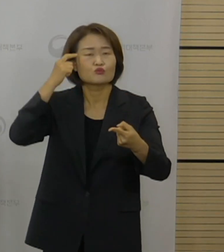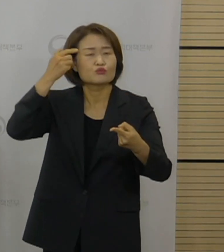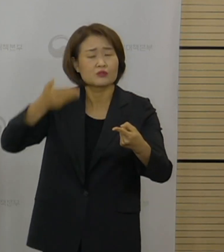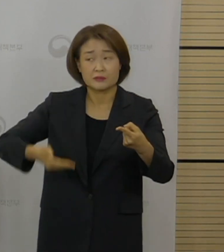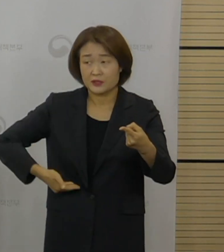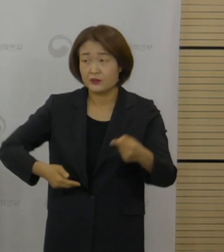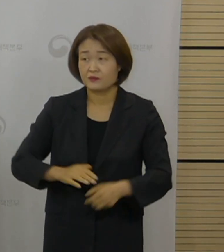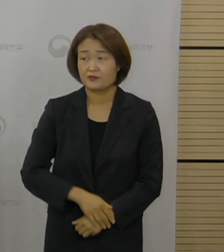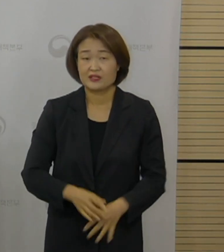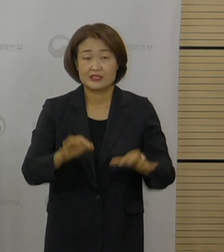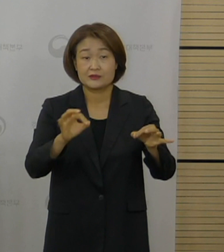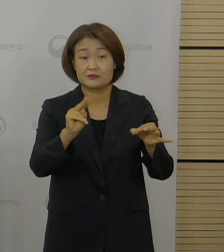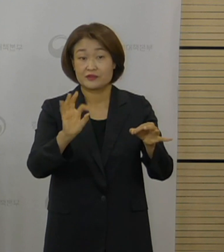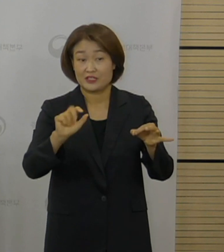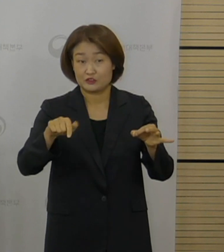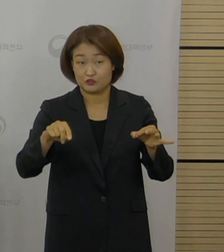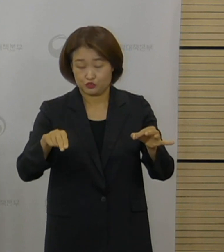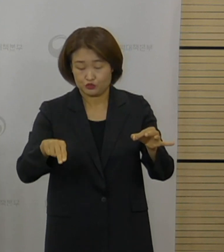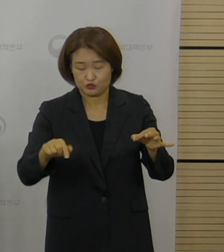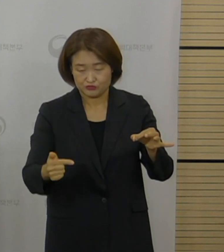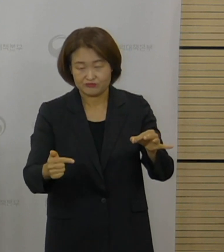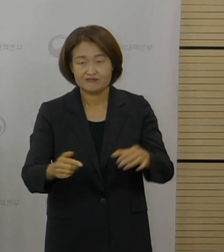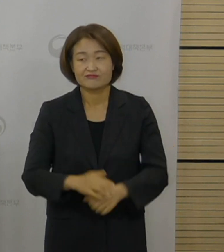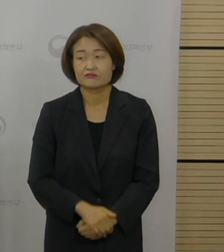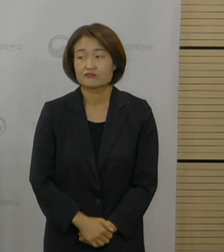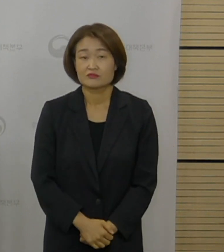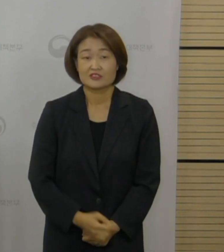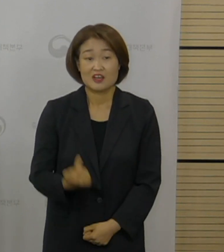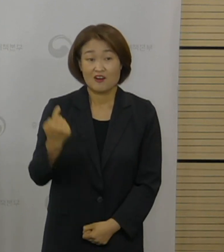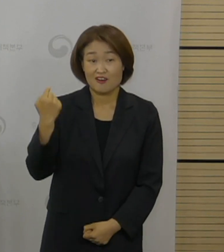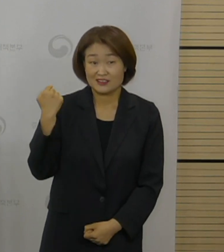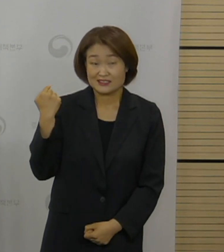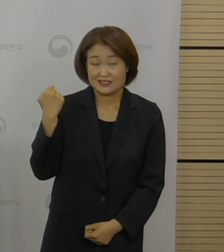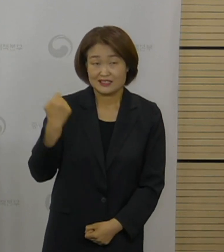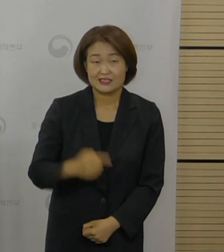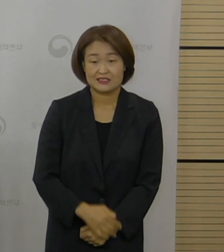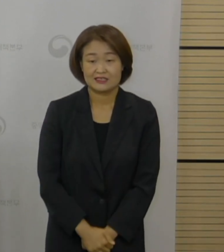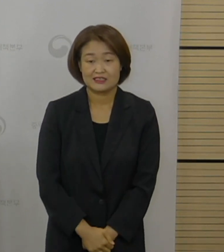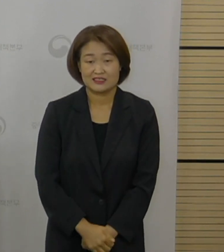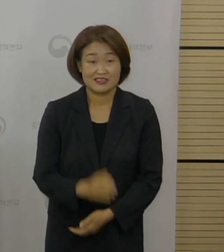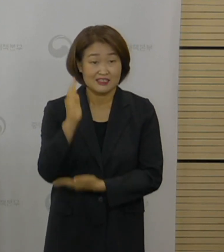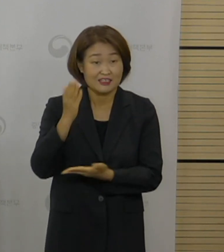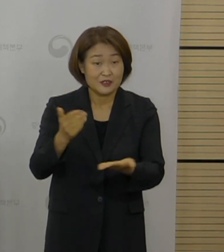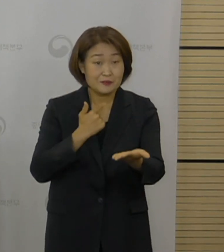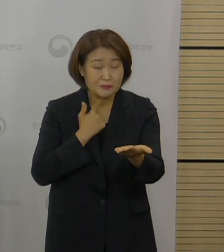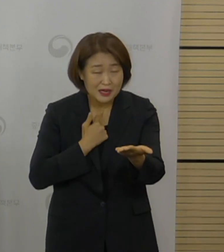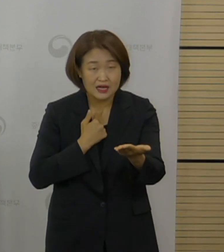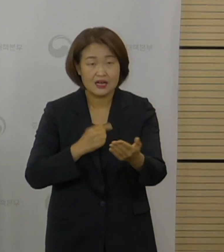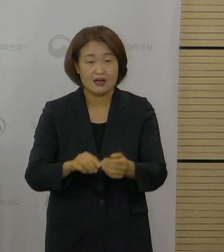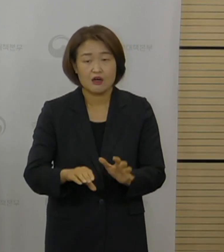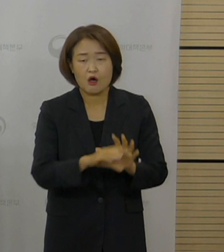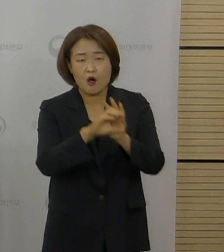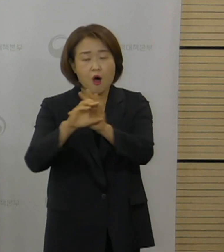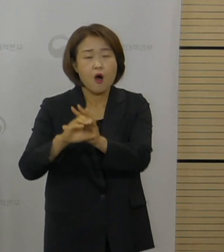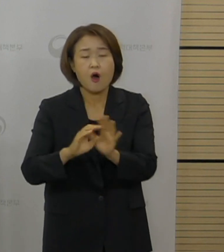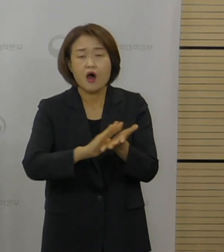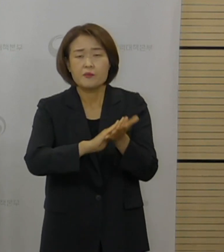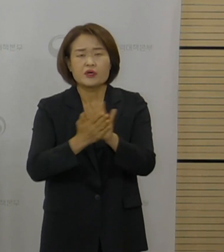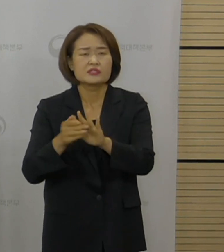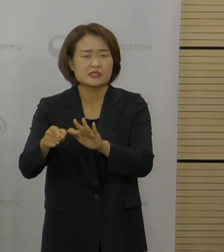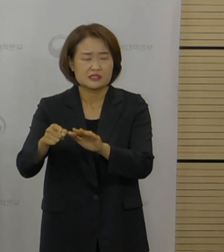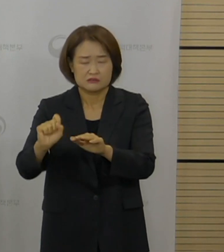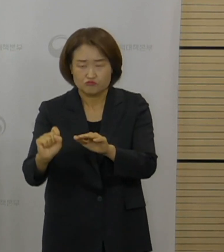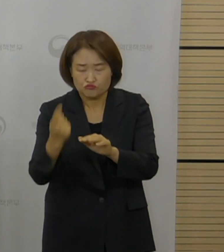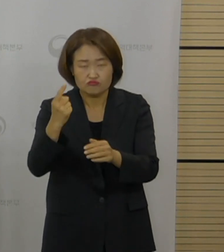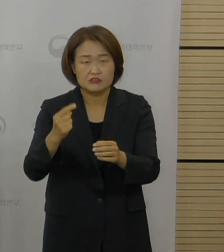기자님 질문입니다. 어제 브리핑에서 변이 바이러스 대응을 위해서 부스터샷을 검토할 수 있다고 밝혔는데